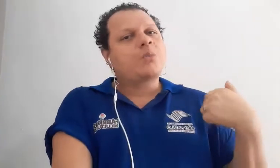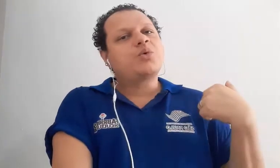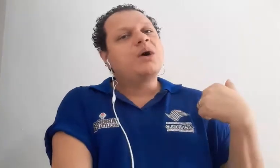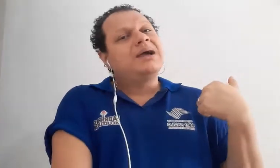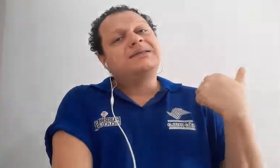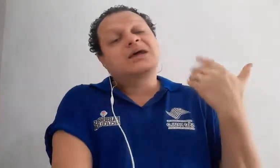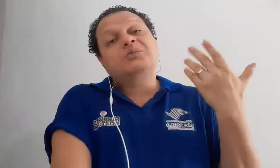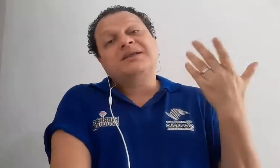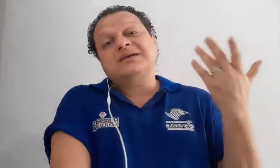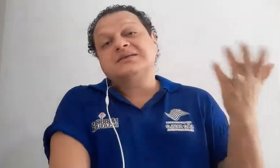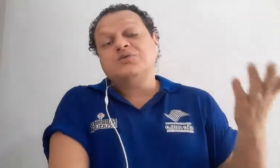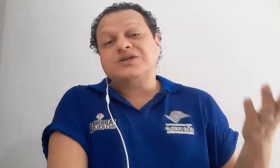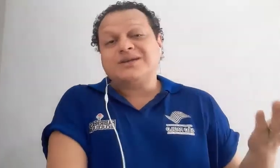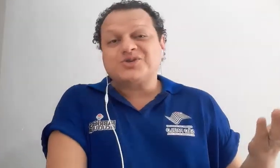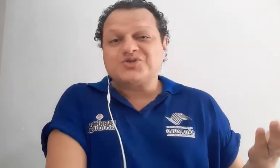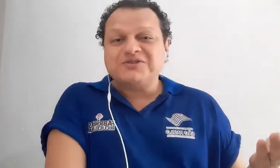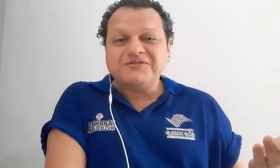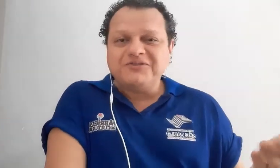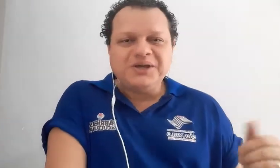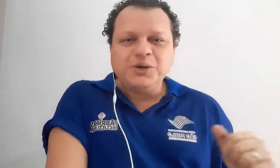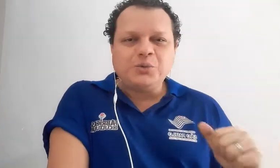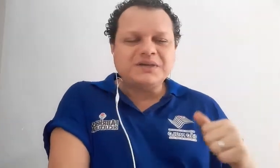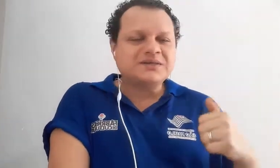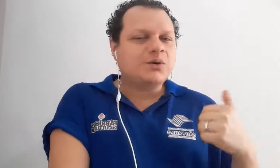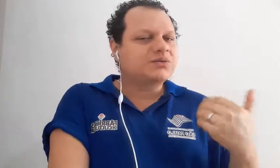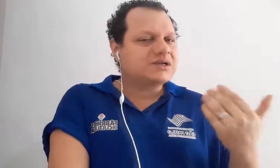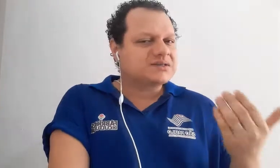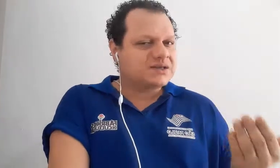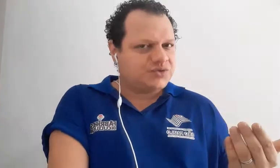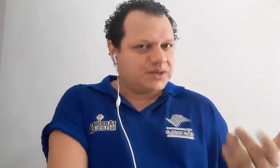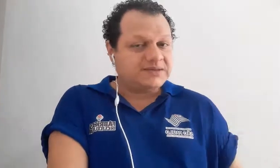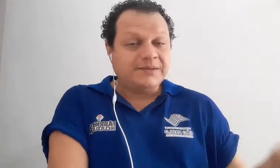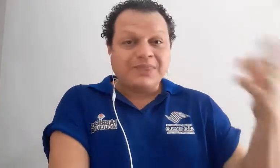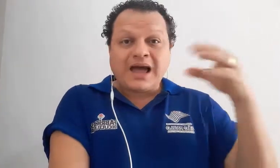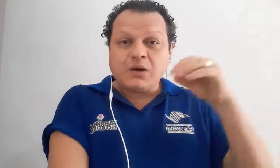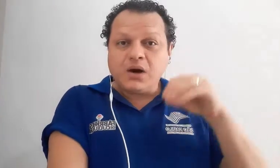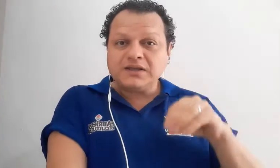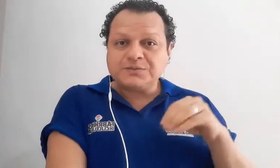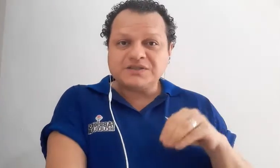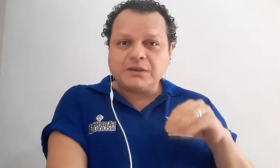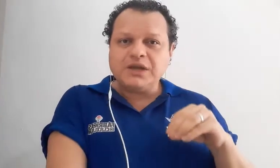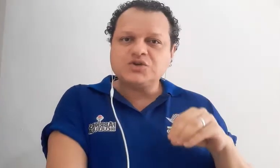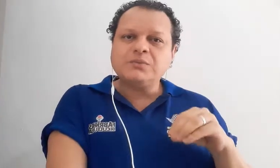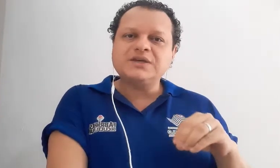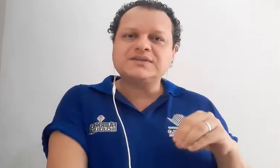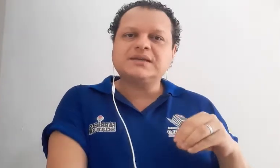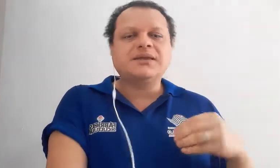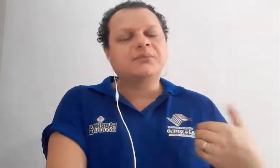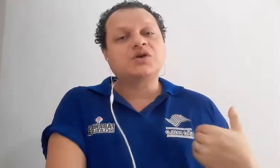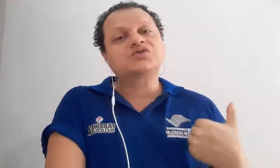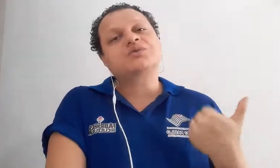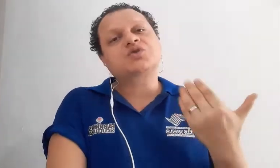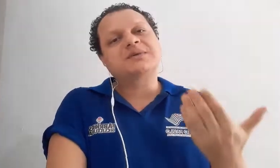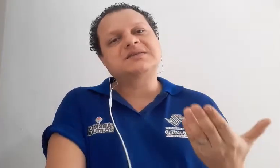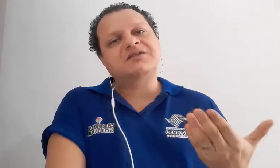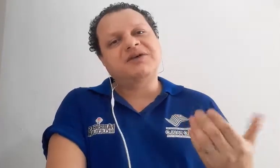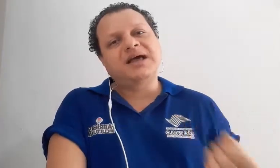como interpretação de trechos de filmes e outras questões. Agora, especificamente no mês de setembro, nós vamos começar a falar